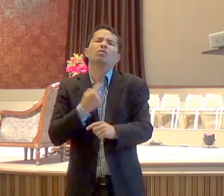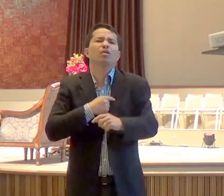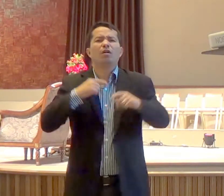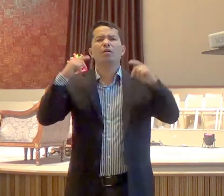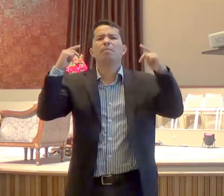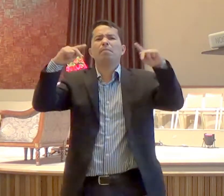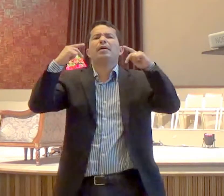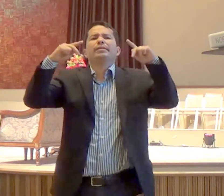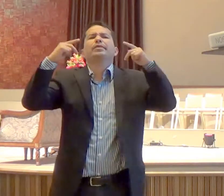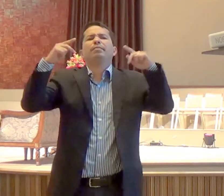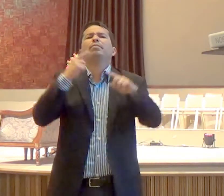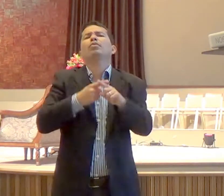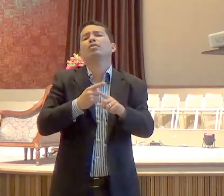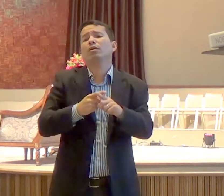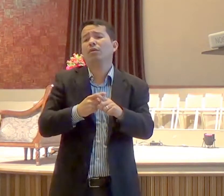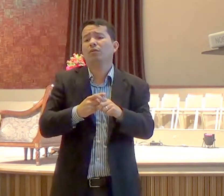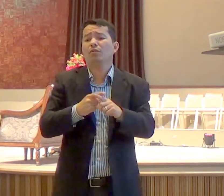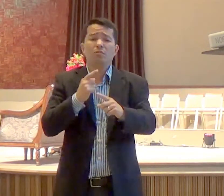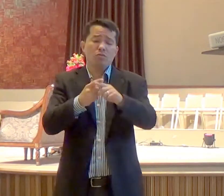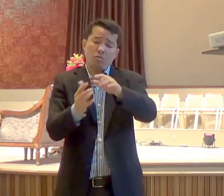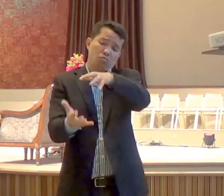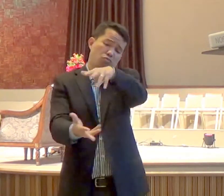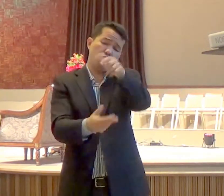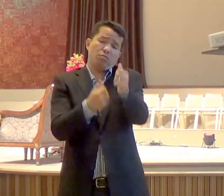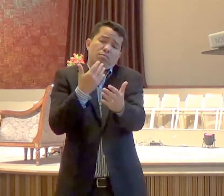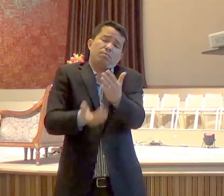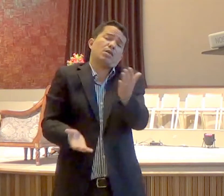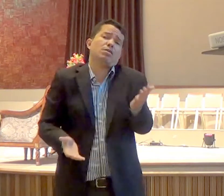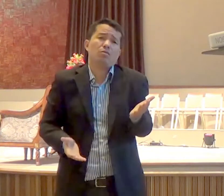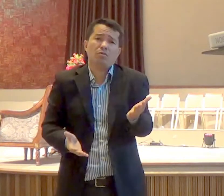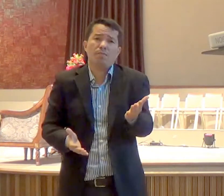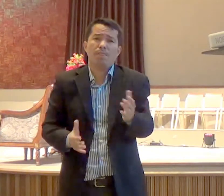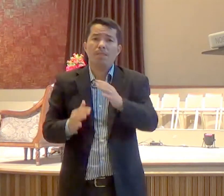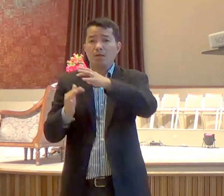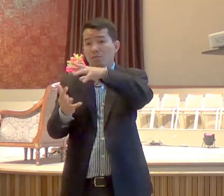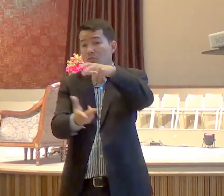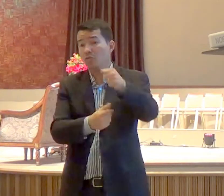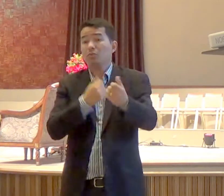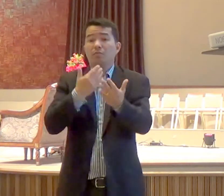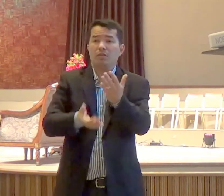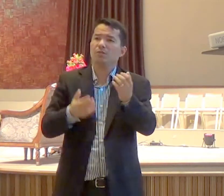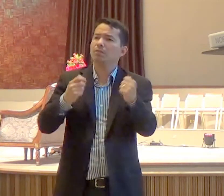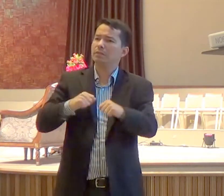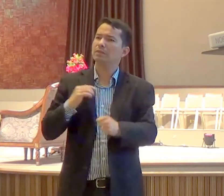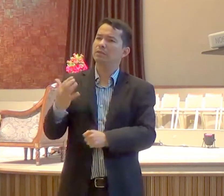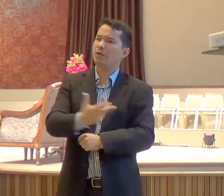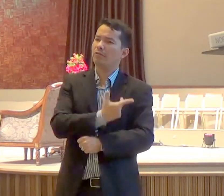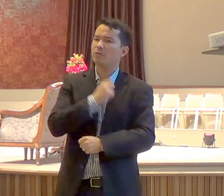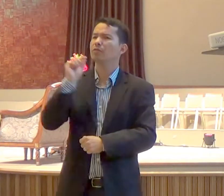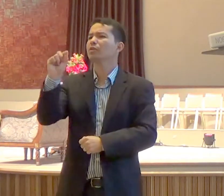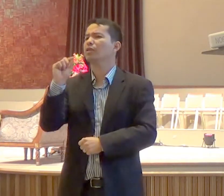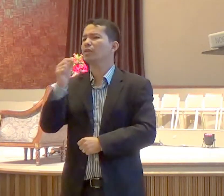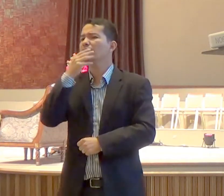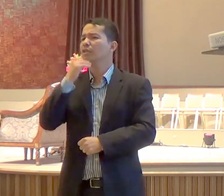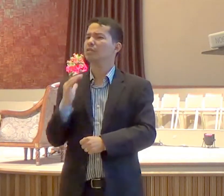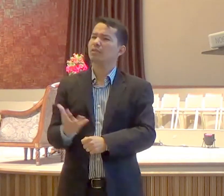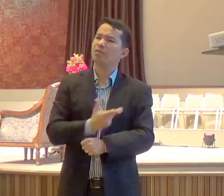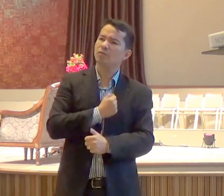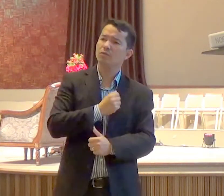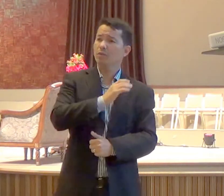pregamos o Evangelho, porque o mundo está perdido, e o mundo perdido, precisa de um Salvador, e o Salvador, é Cristo, Jesus, o Senhor, por isso,